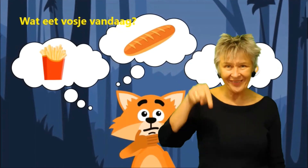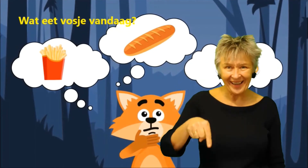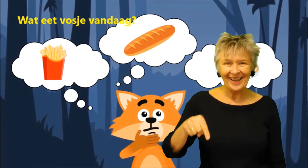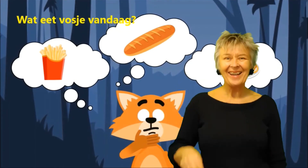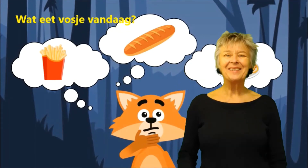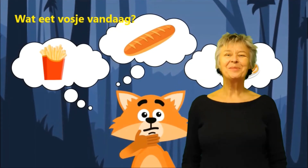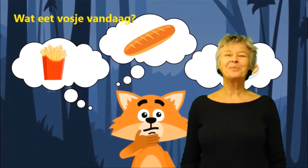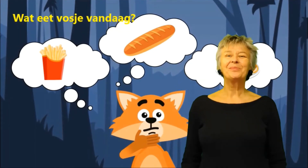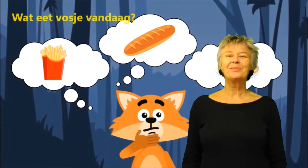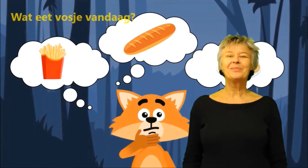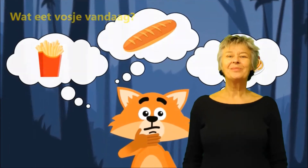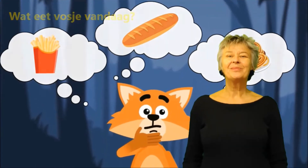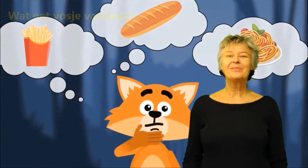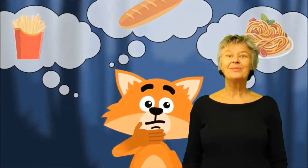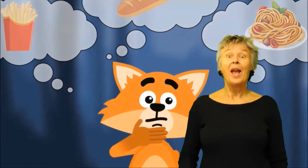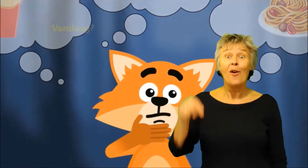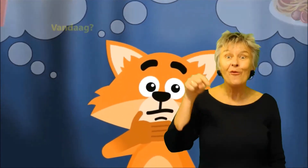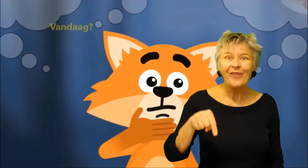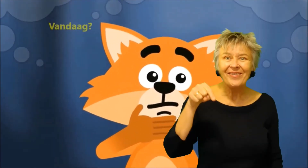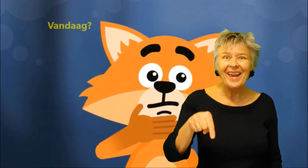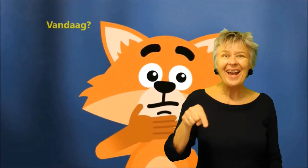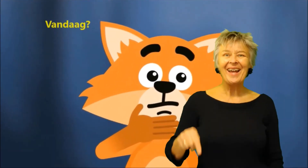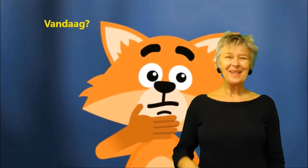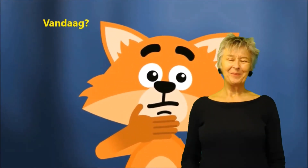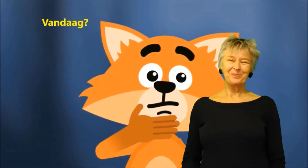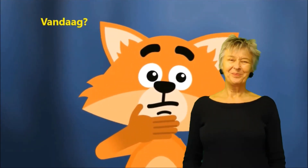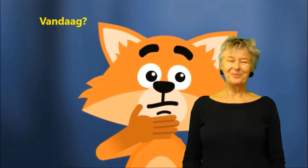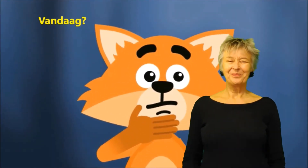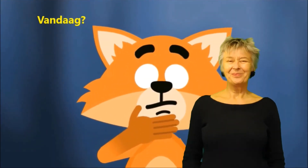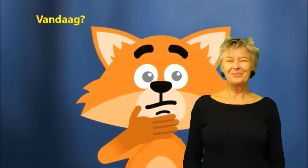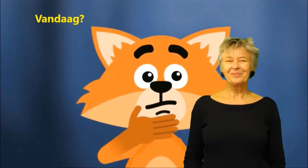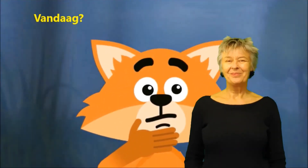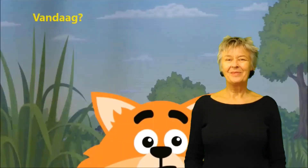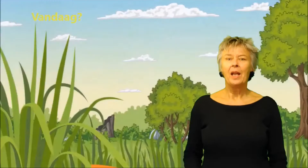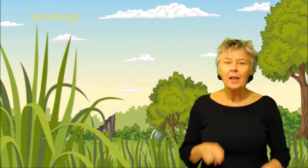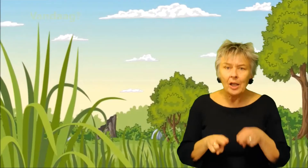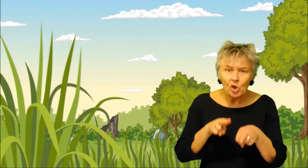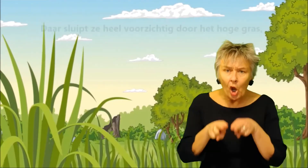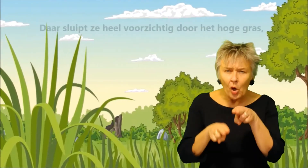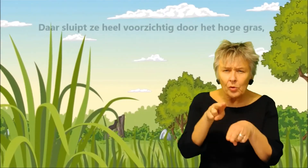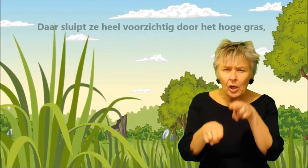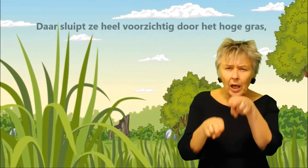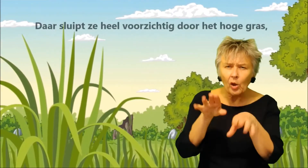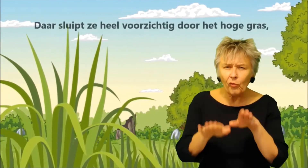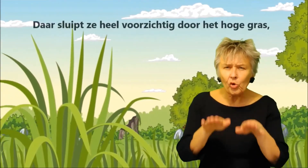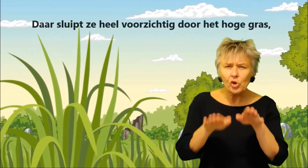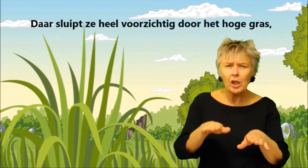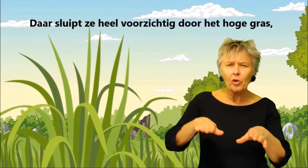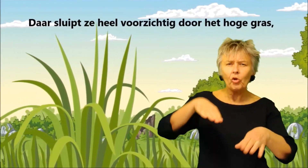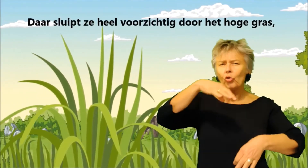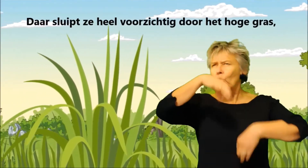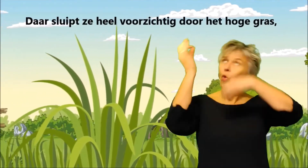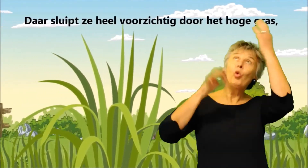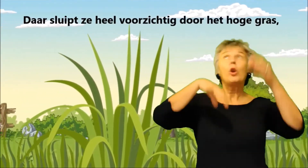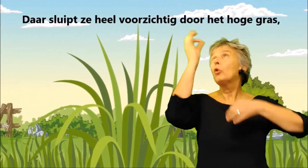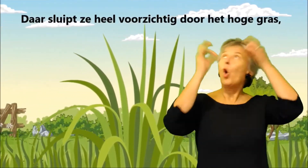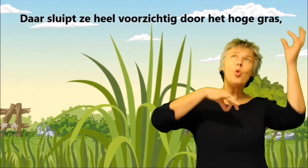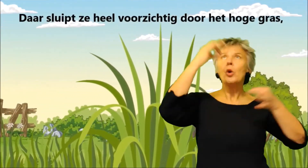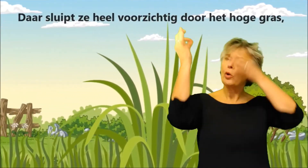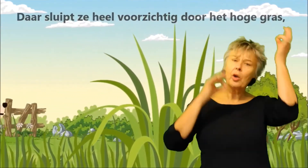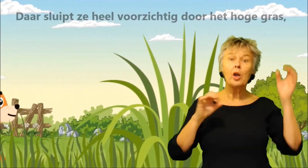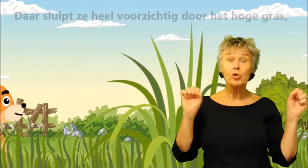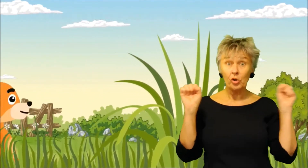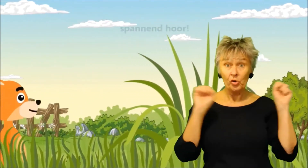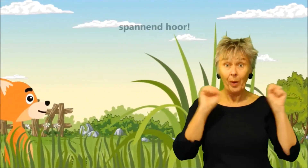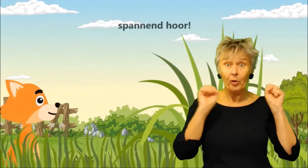vandaag, vandaag, daar sluipt ze heel voorzichtig door het